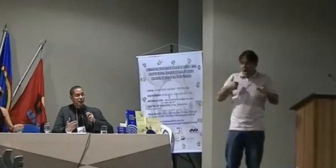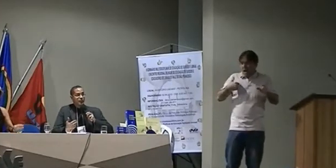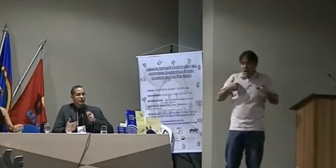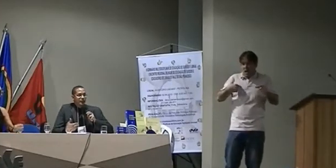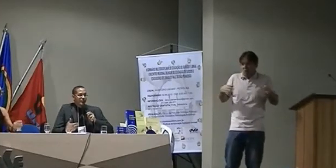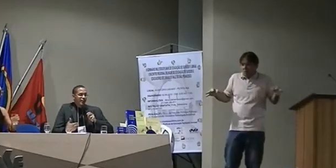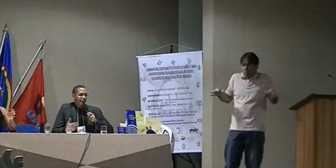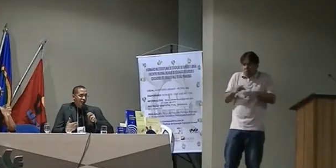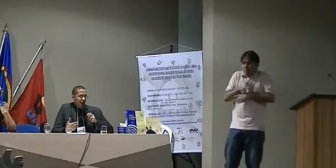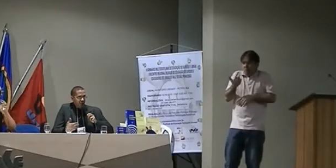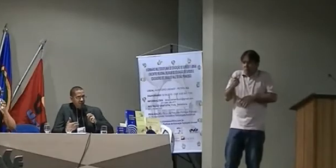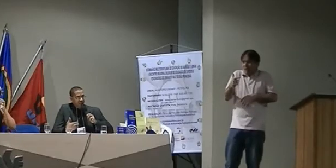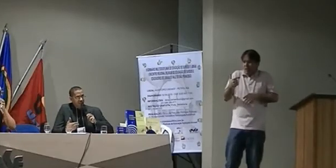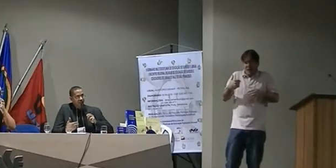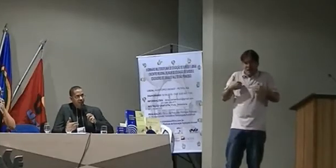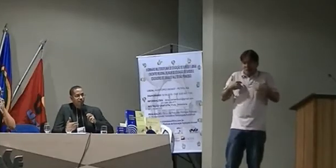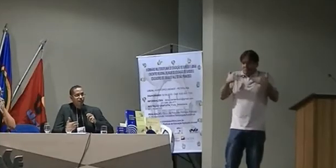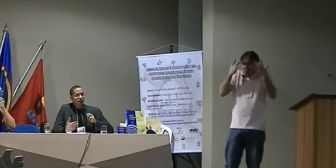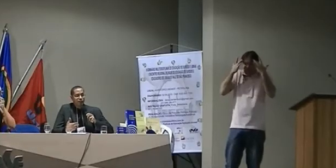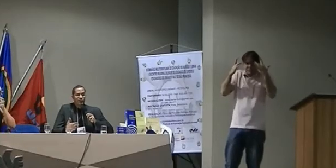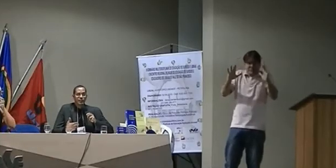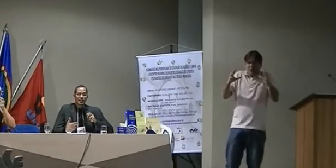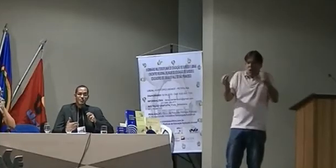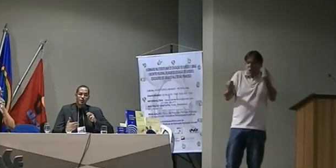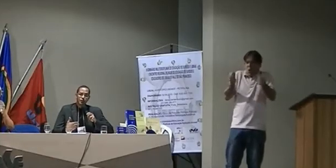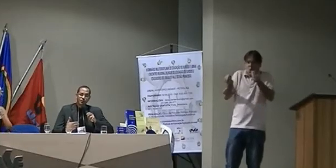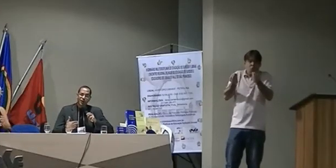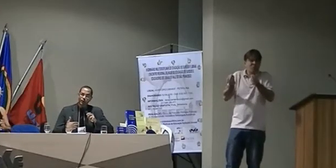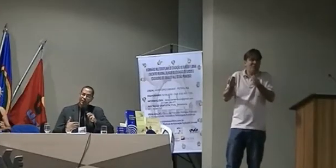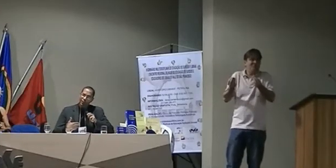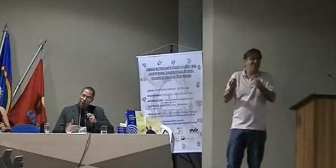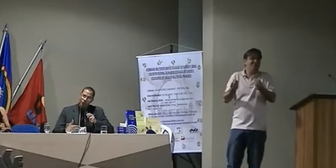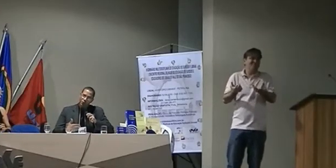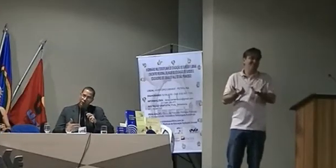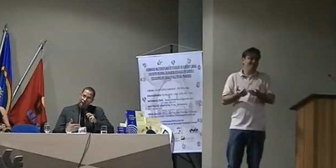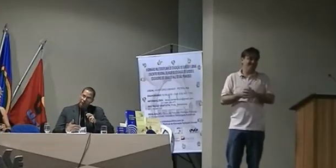Existem até frases assim em palavras que até me eu escuto baixo calão. Por exemplo